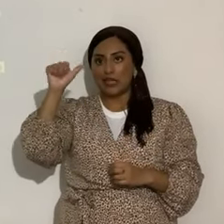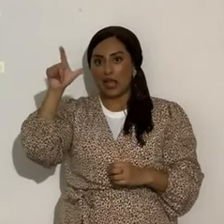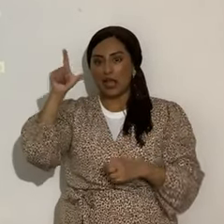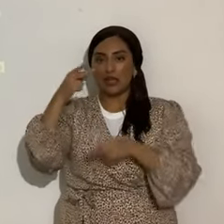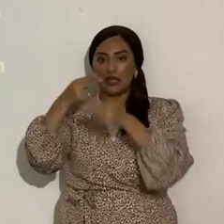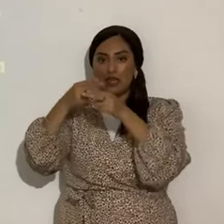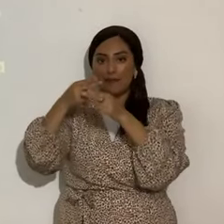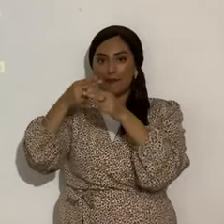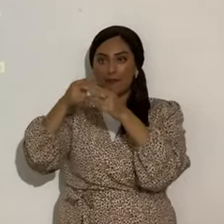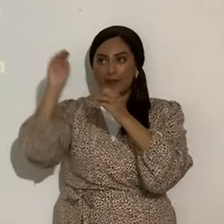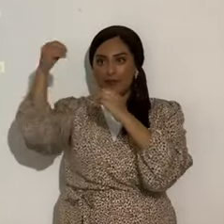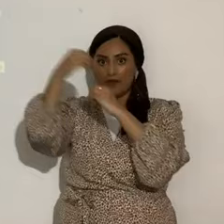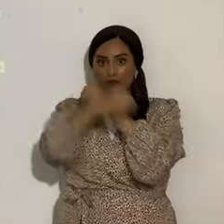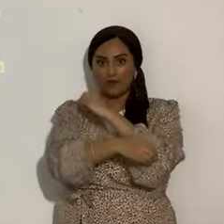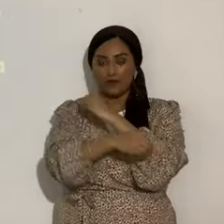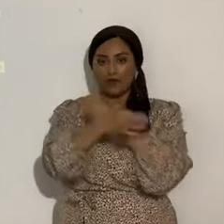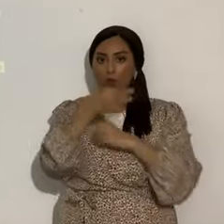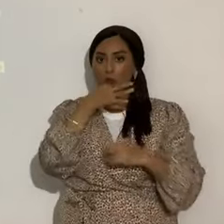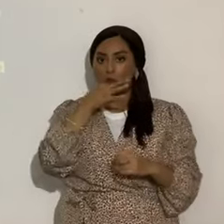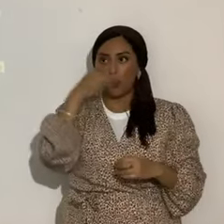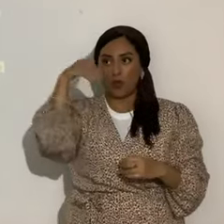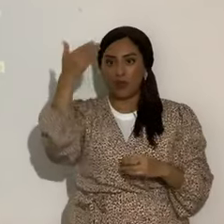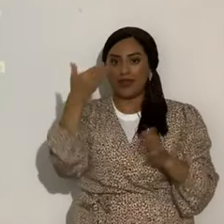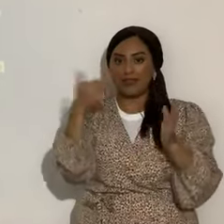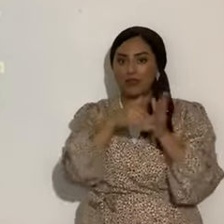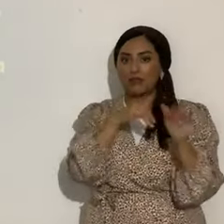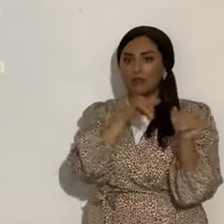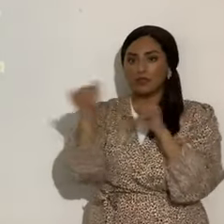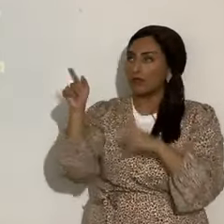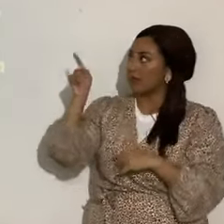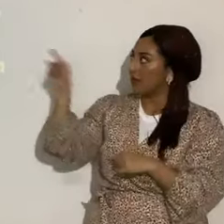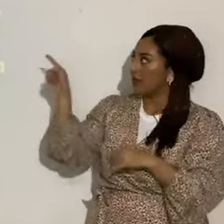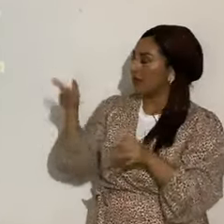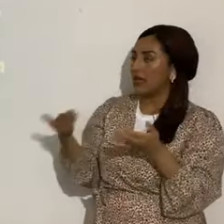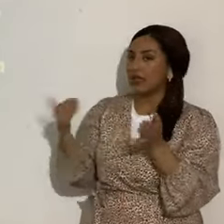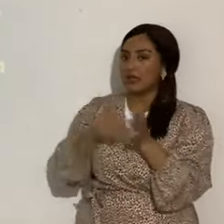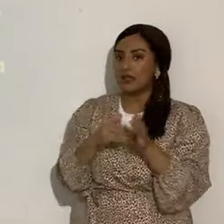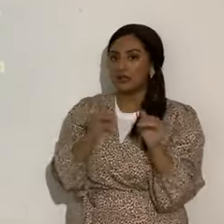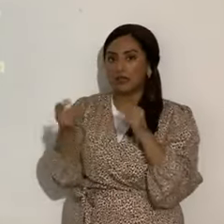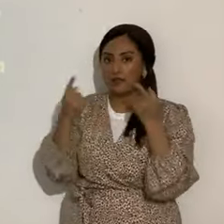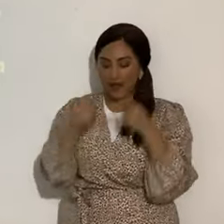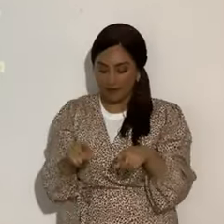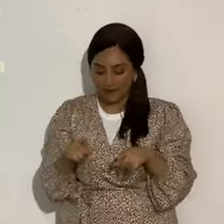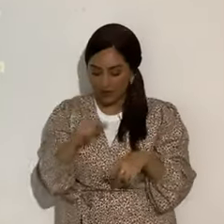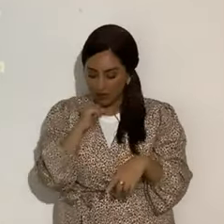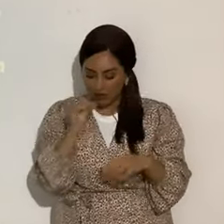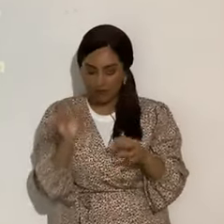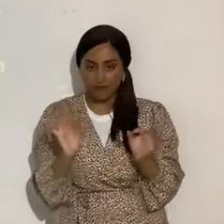dentro de muy poquito, hermanos, muy poquito, tómenle una fotografía, no es casualidad, hermanos,